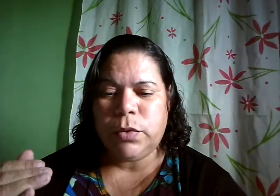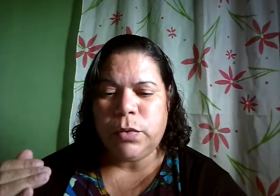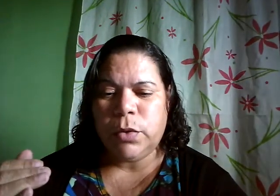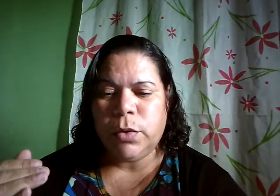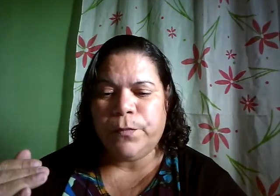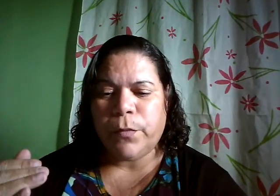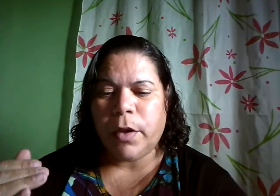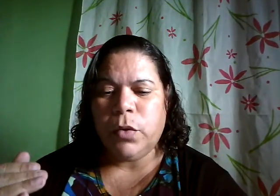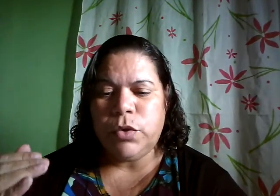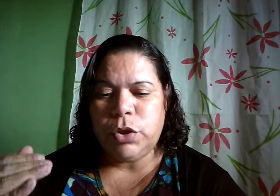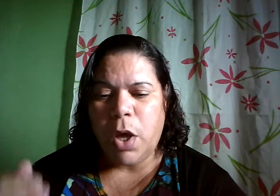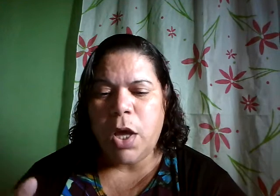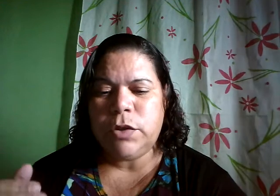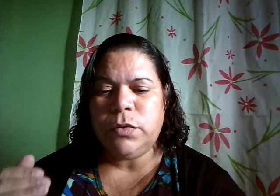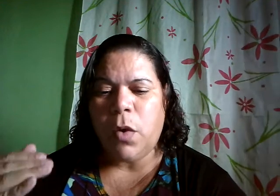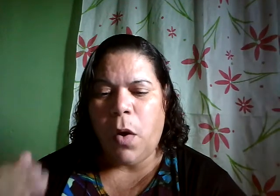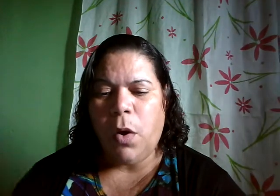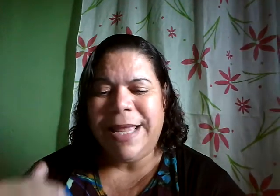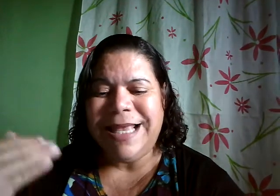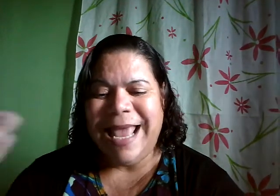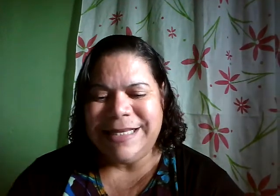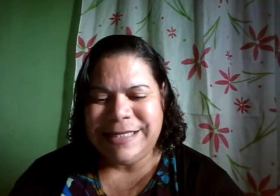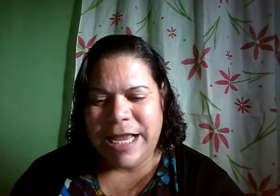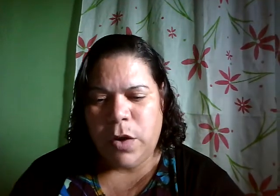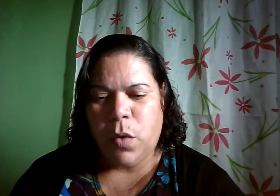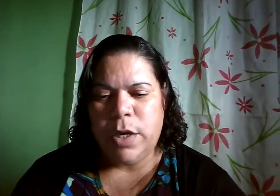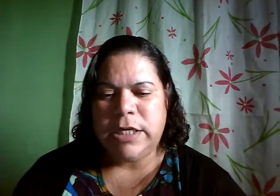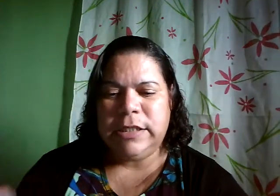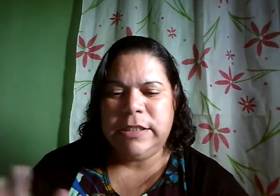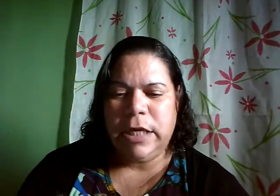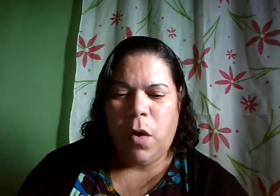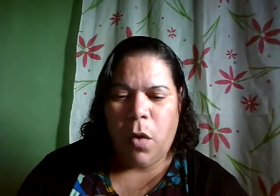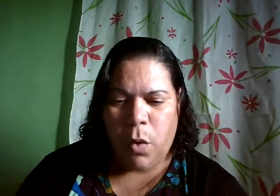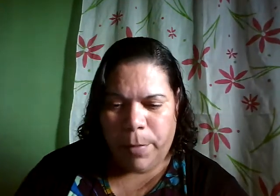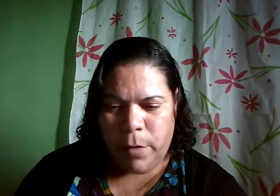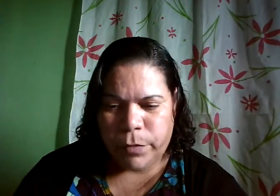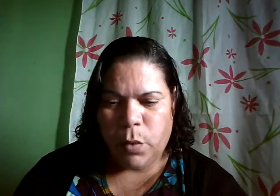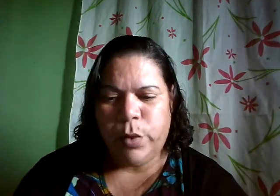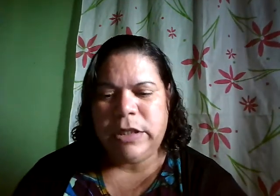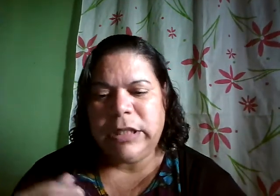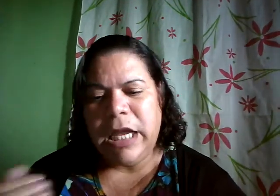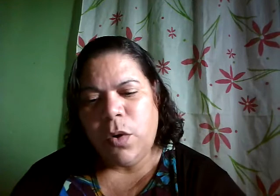os nosso homem exterior se corrompa o interior